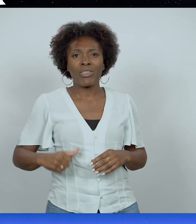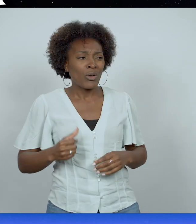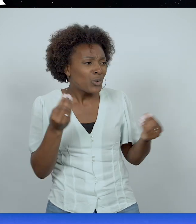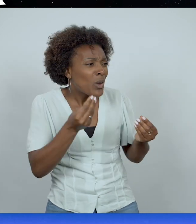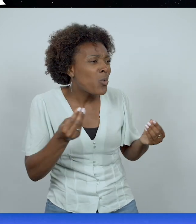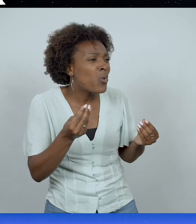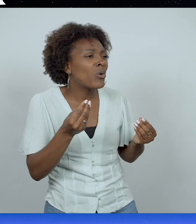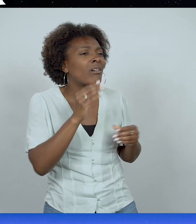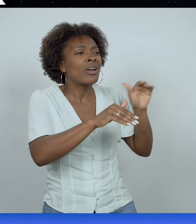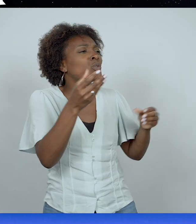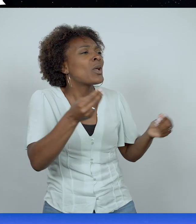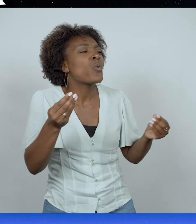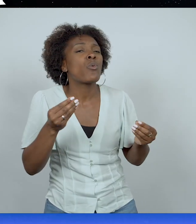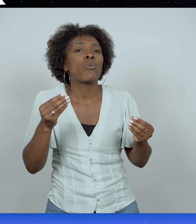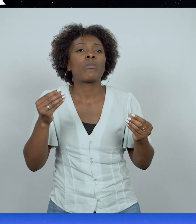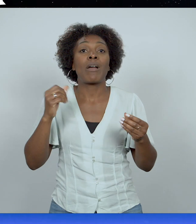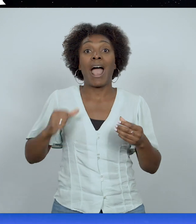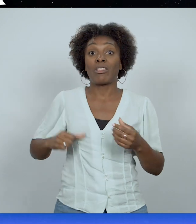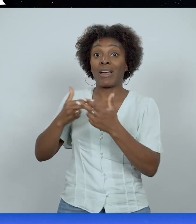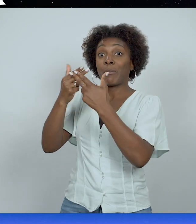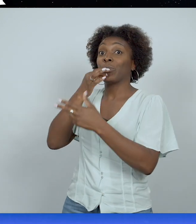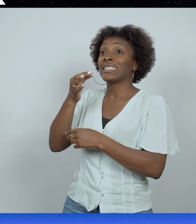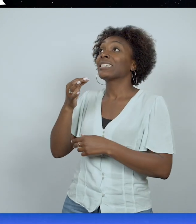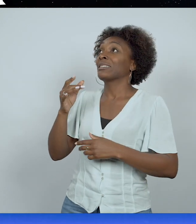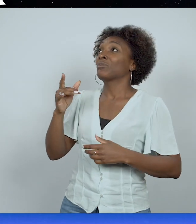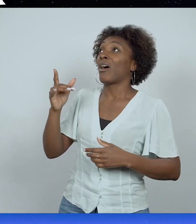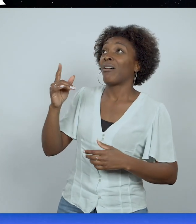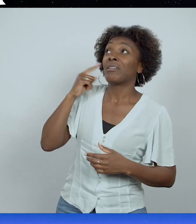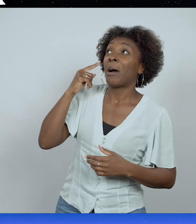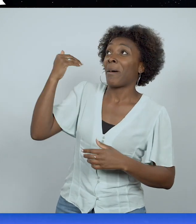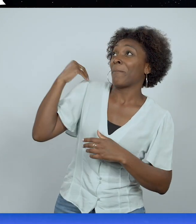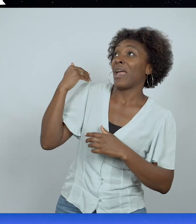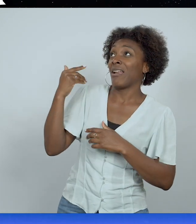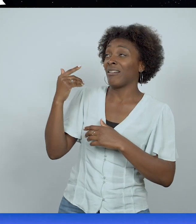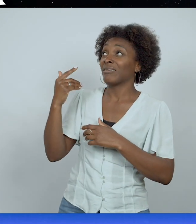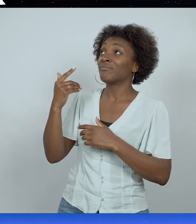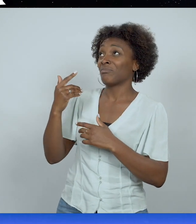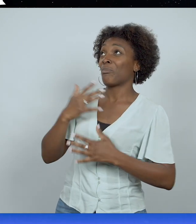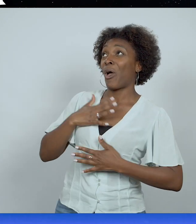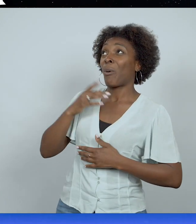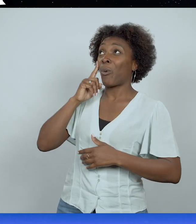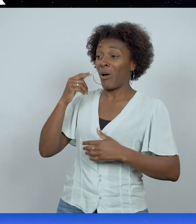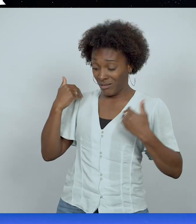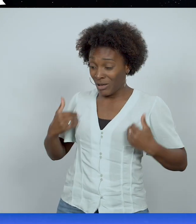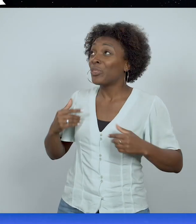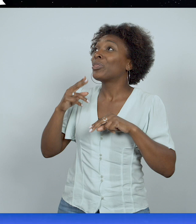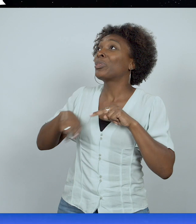? » Et il répondit « Écoutez bien, j'ai entendu ta voix dans le jardin et j'ai eu peur, parce que j'étais nu. Alors,